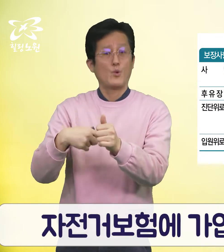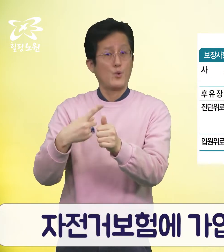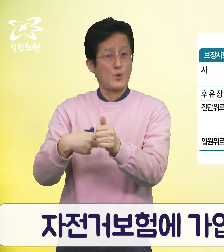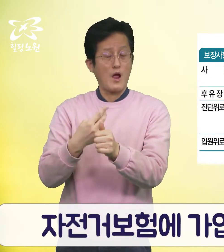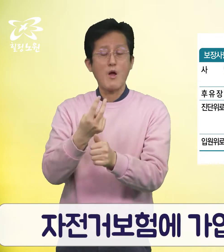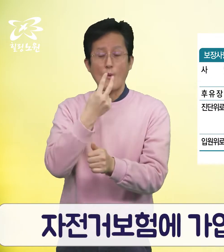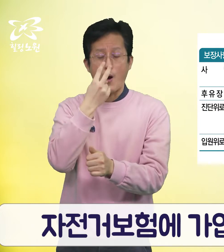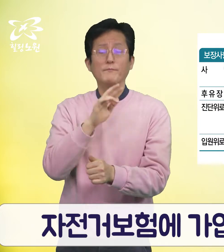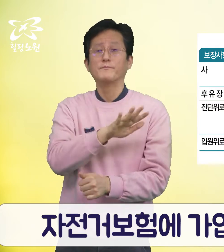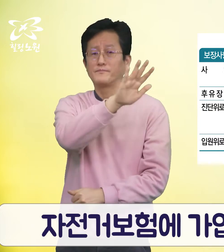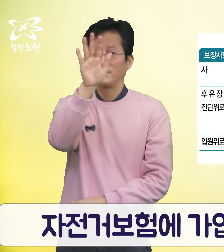가입되어 있습니다.